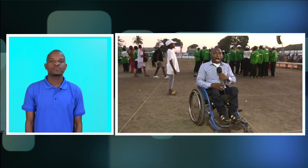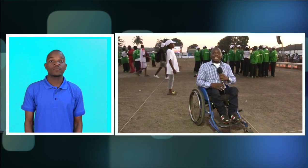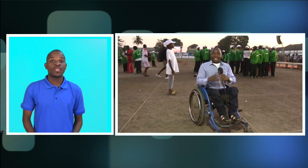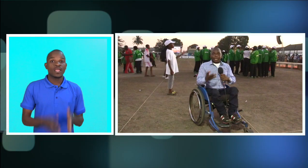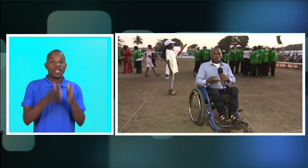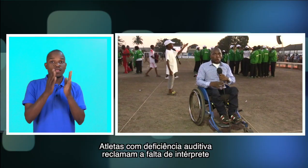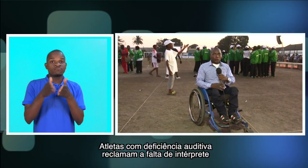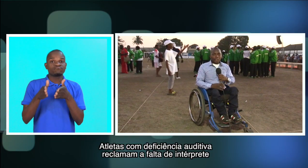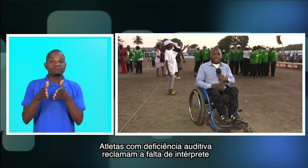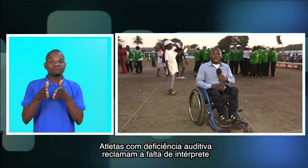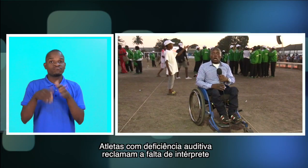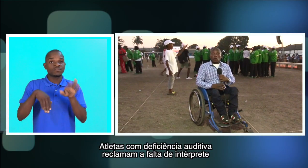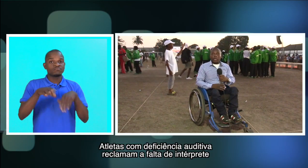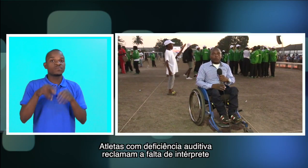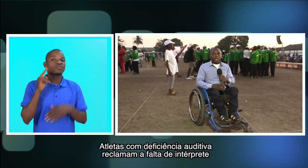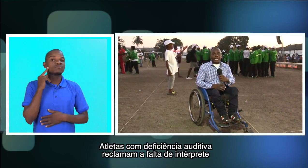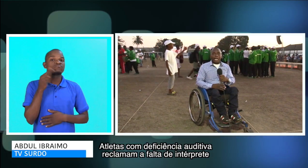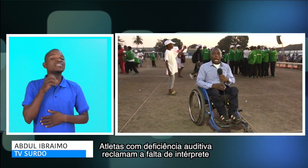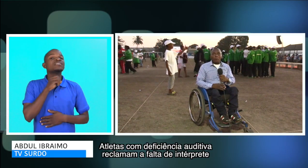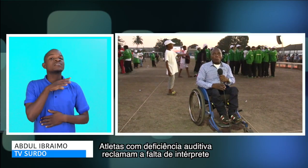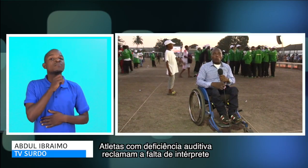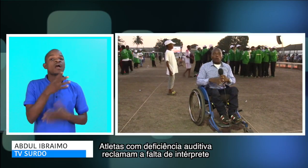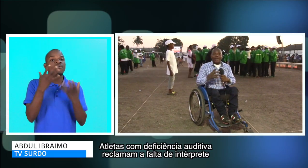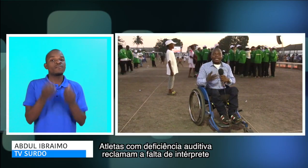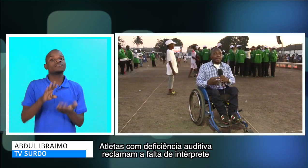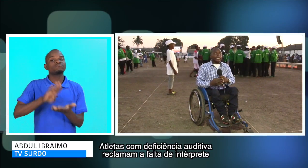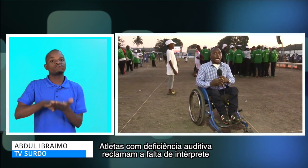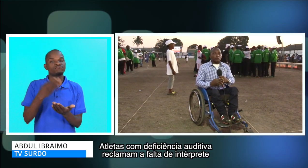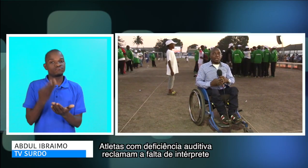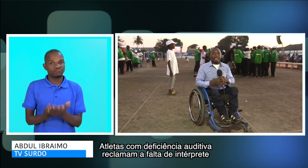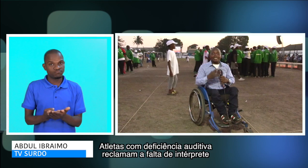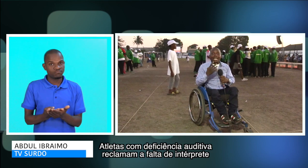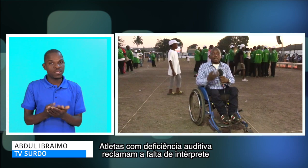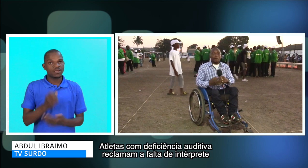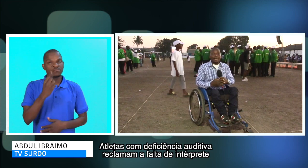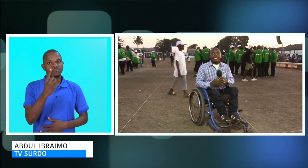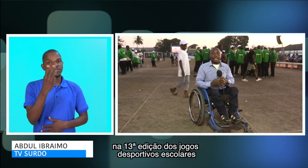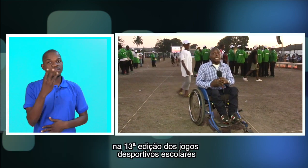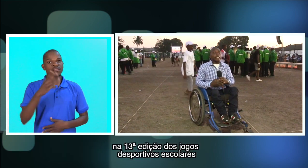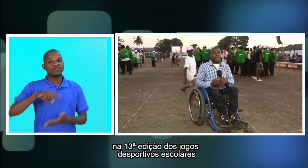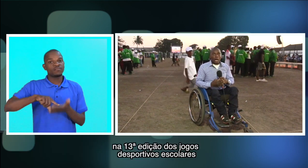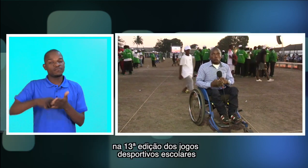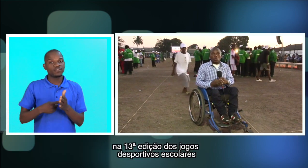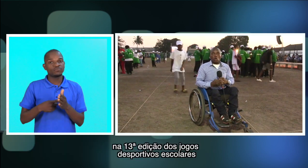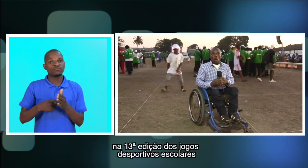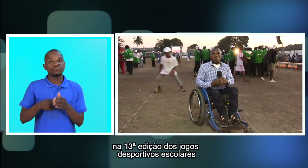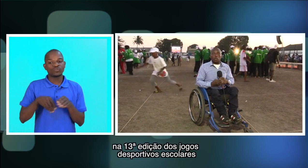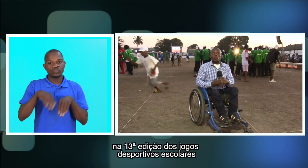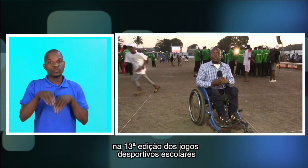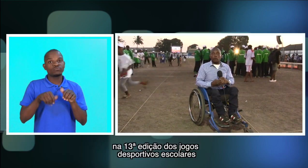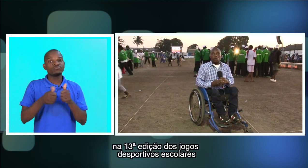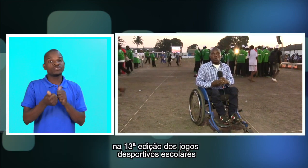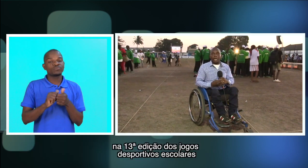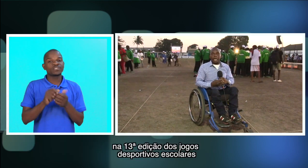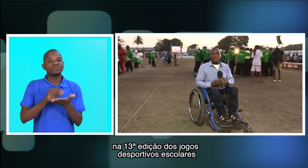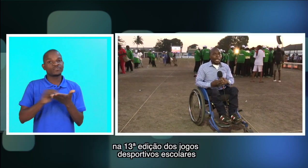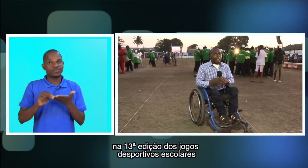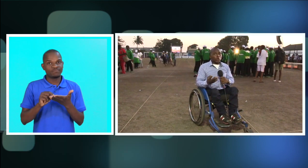Atletas com deficiência auditiva reclamam por falta de intérprete na 13ª edição dos jogos desportivos escolares, que